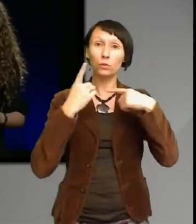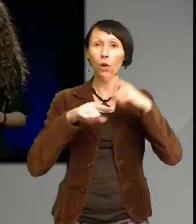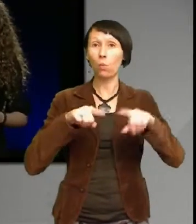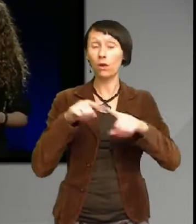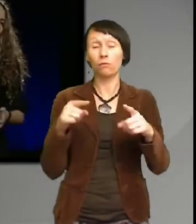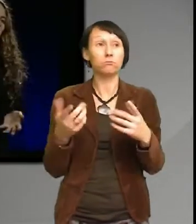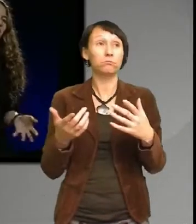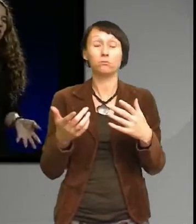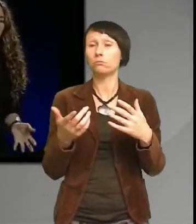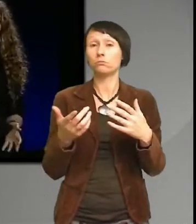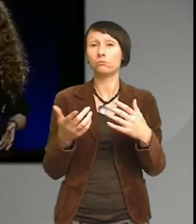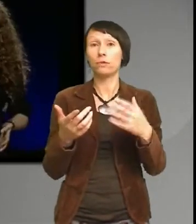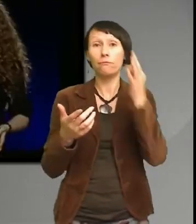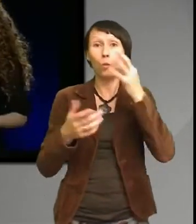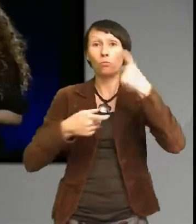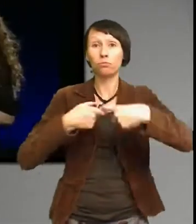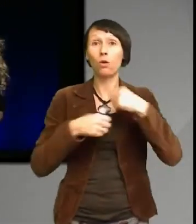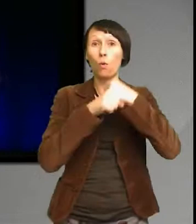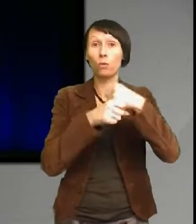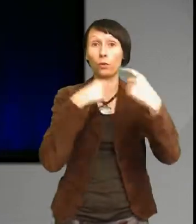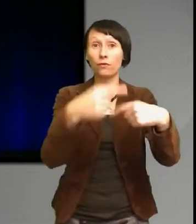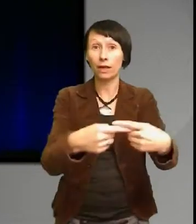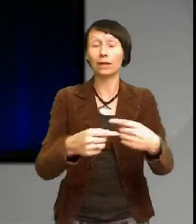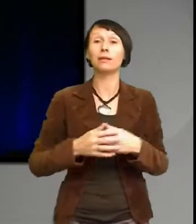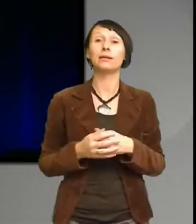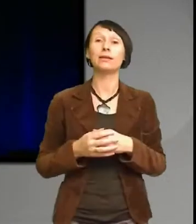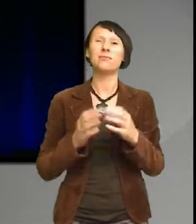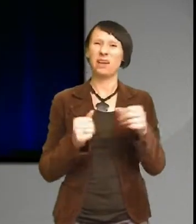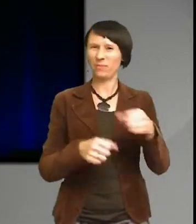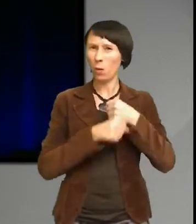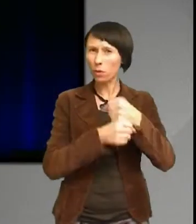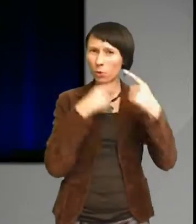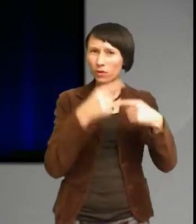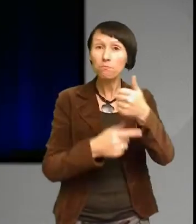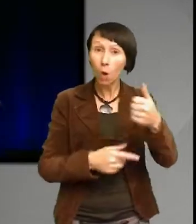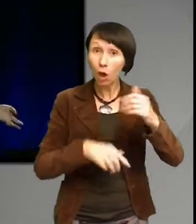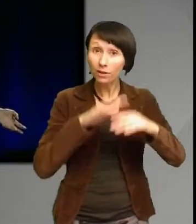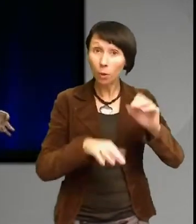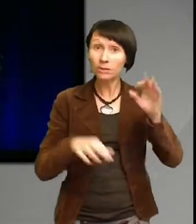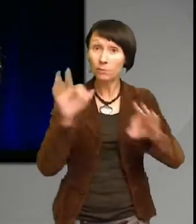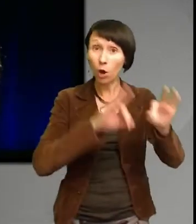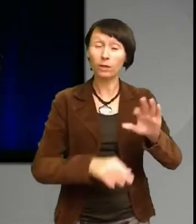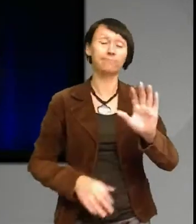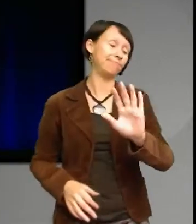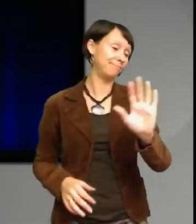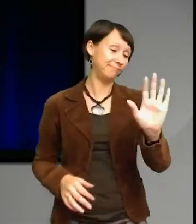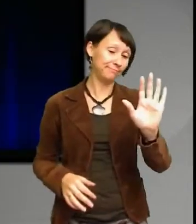men kommissionen för hållbar utveckling den handlade inte alls bara om kemikalier de förhandlade om transporter